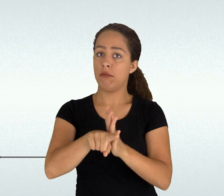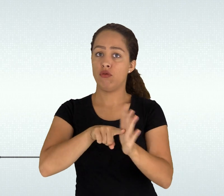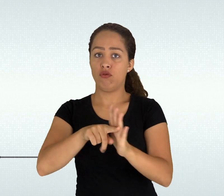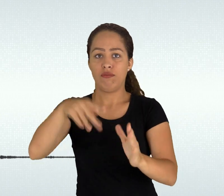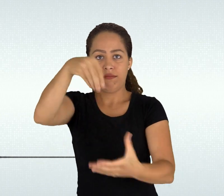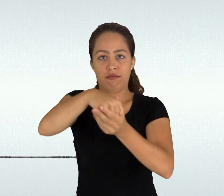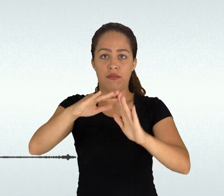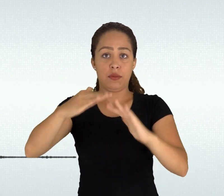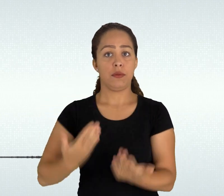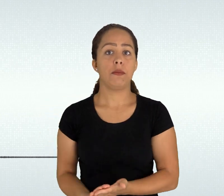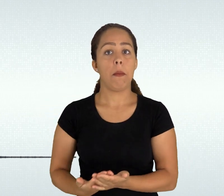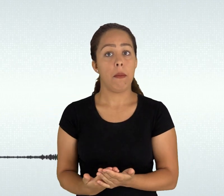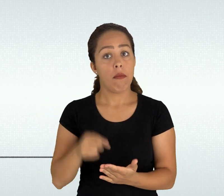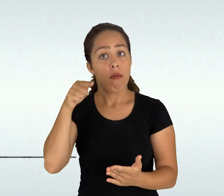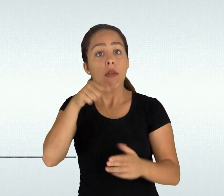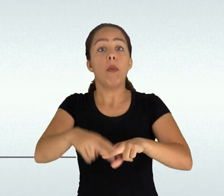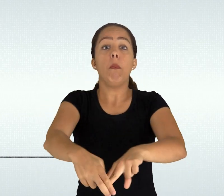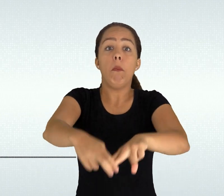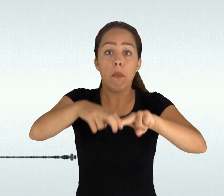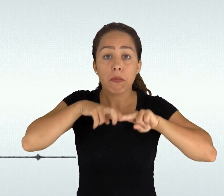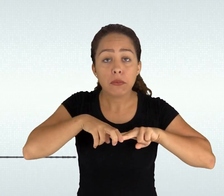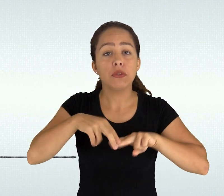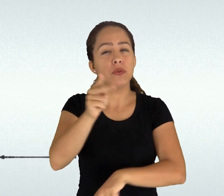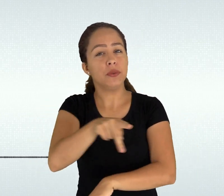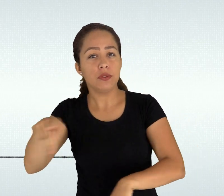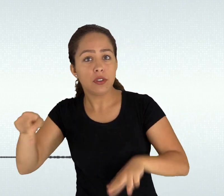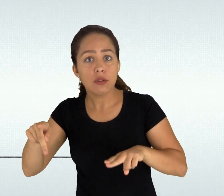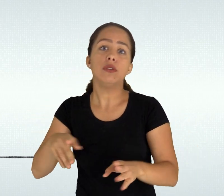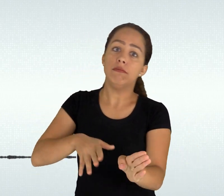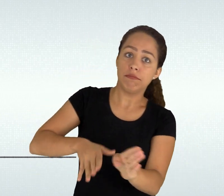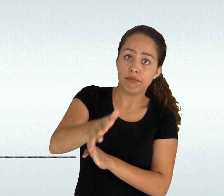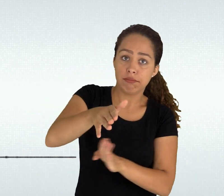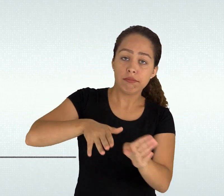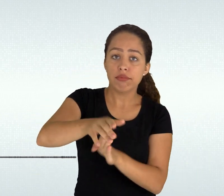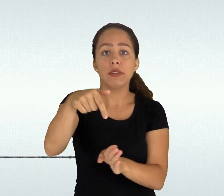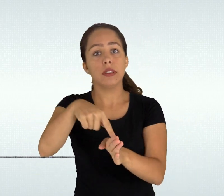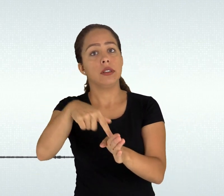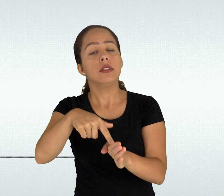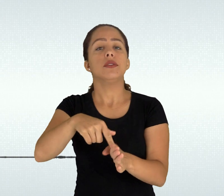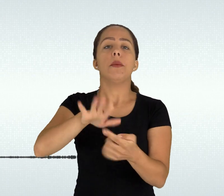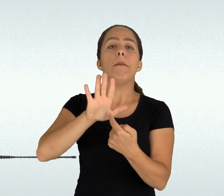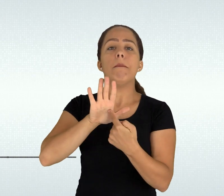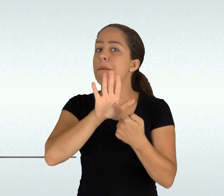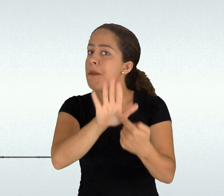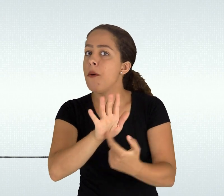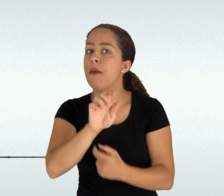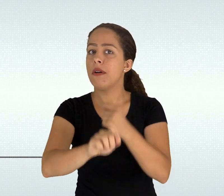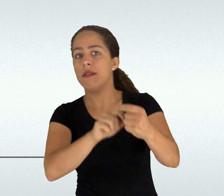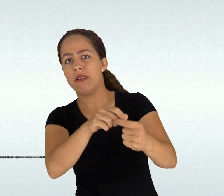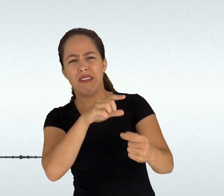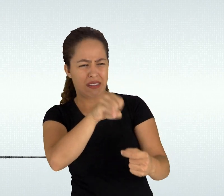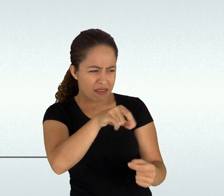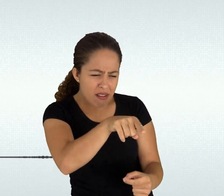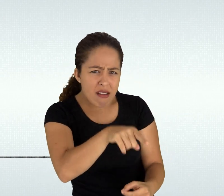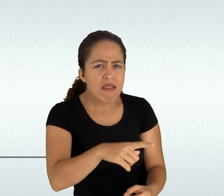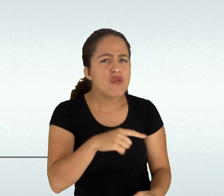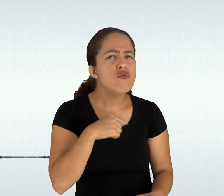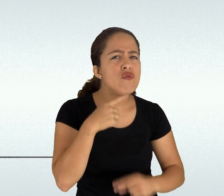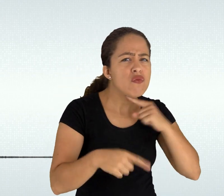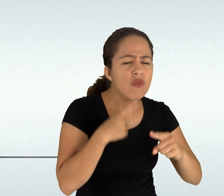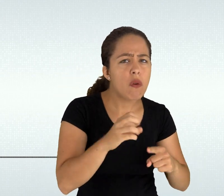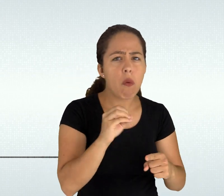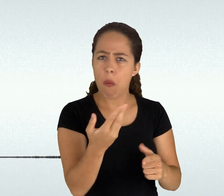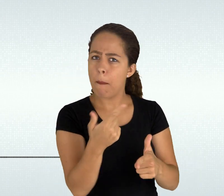É preciso em suma que se ofereça ao estudante uma formação capaz de englobá-lo diríamos